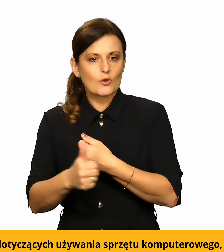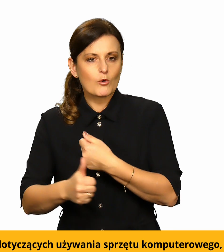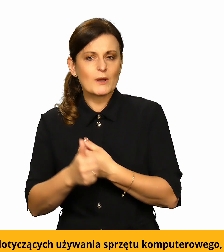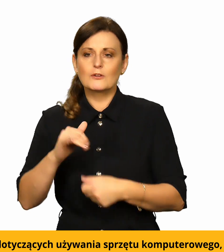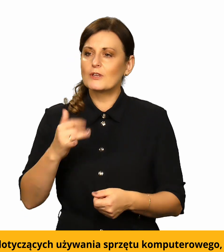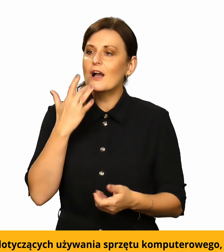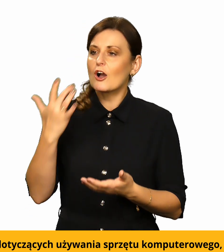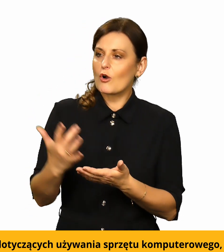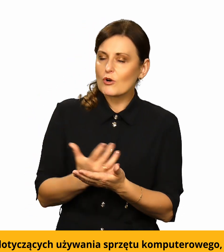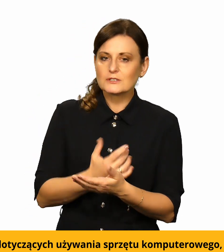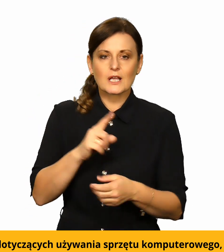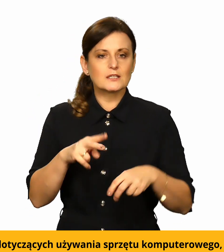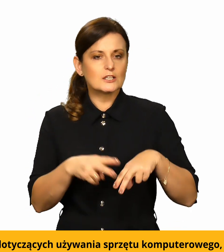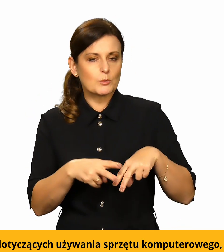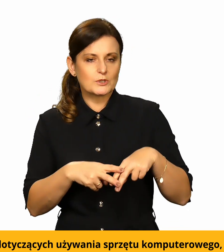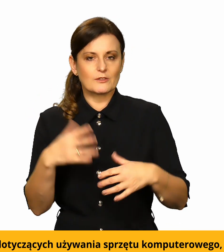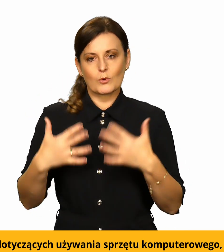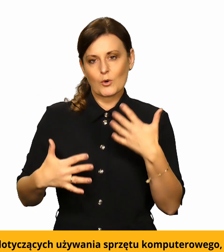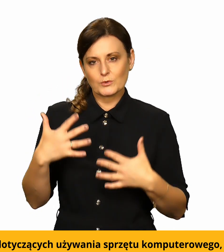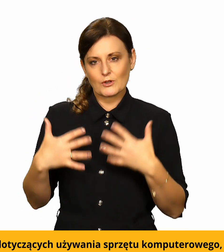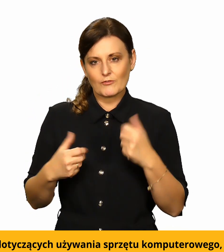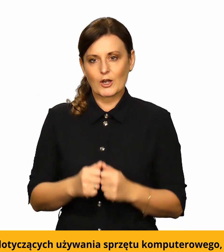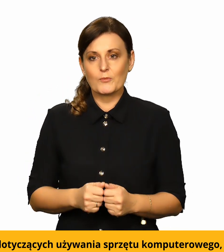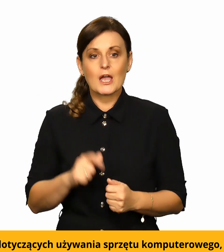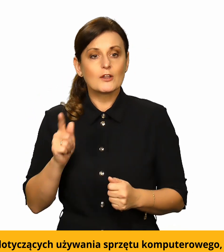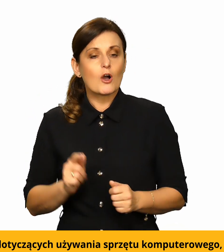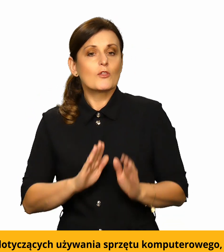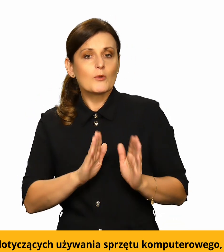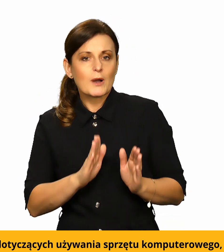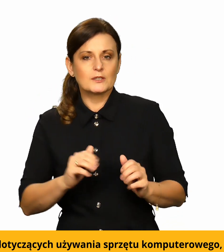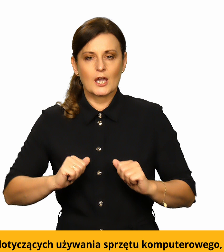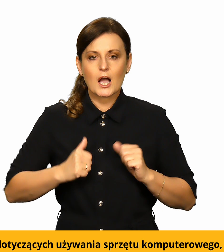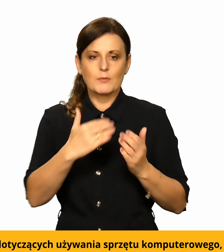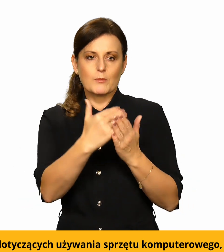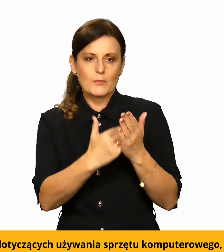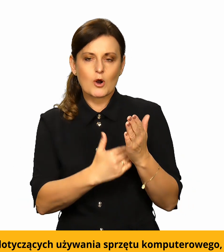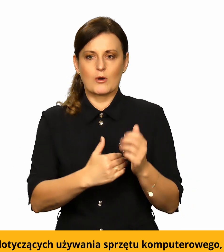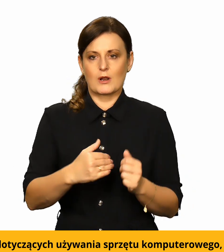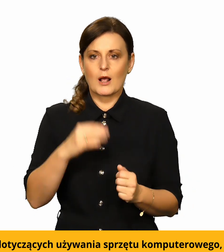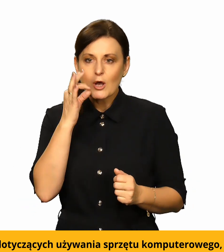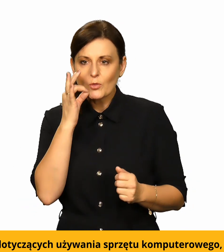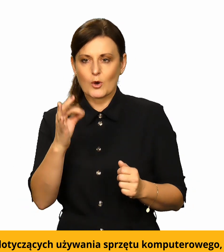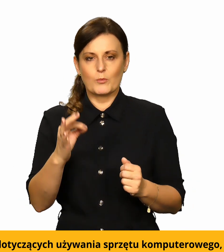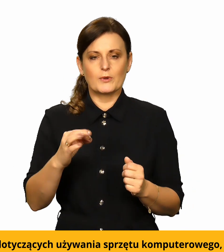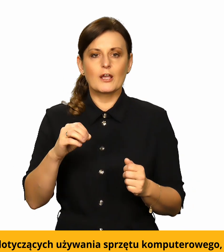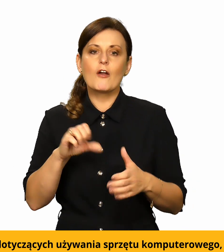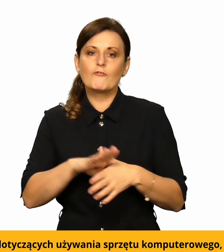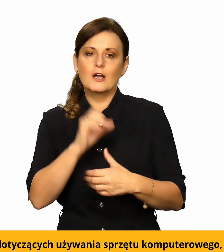używania sprzętu komputerowego, dbanie o legalność oprogramowania używanego w starostwie,